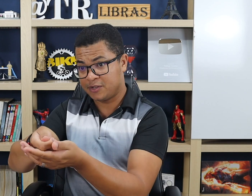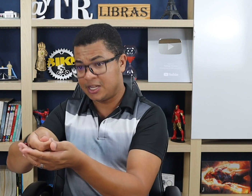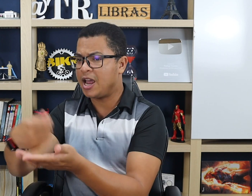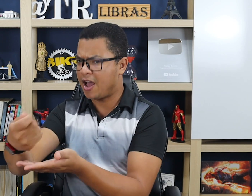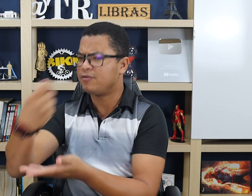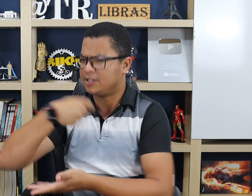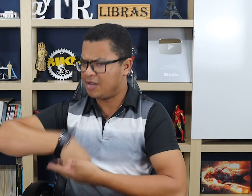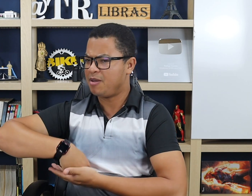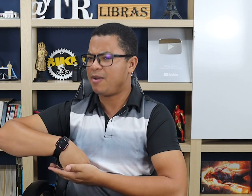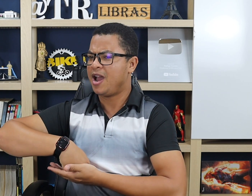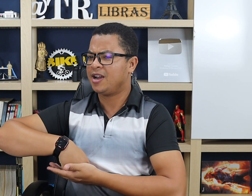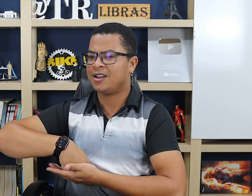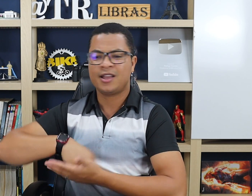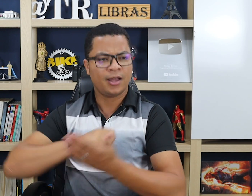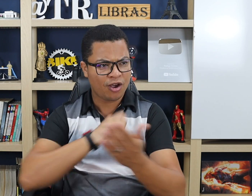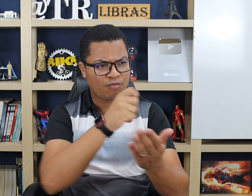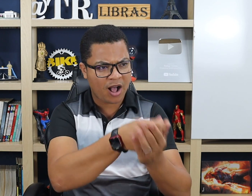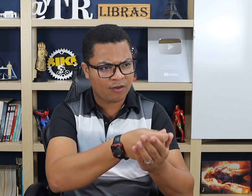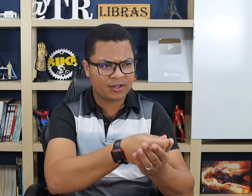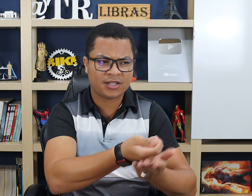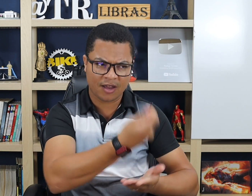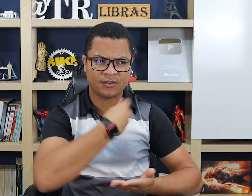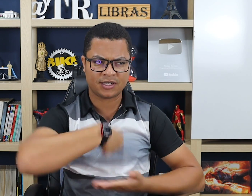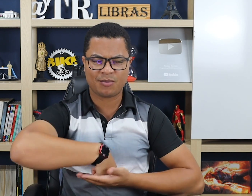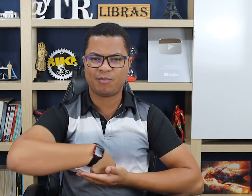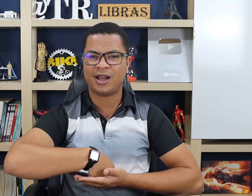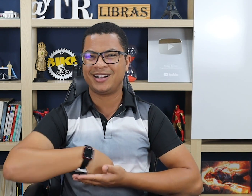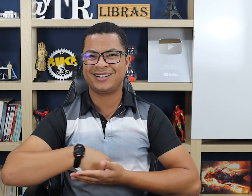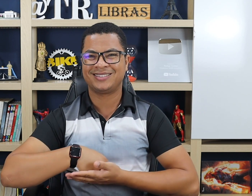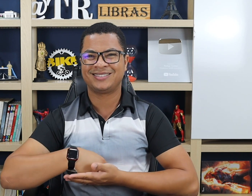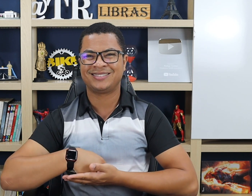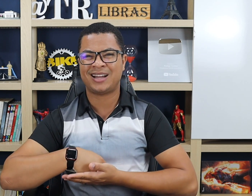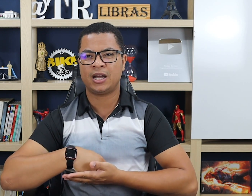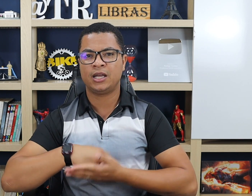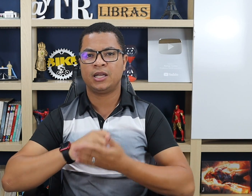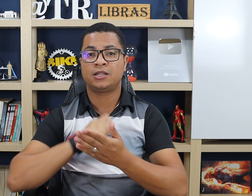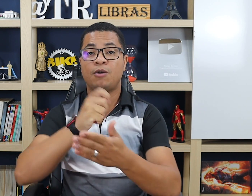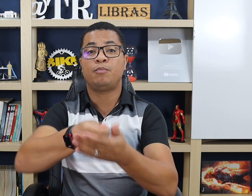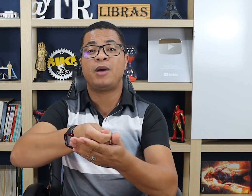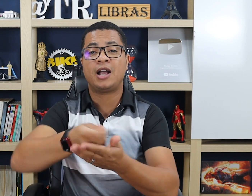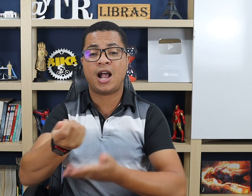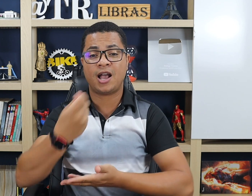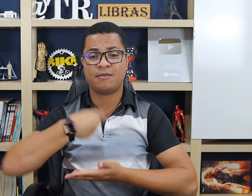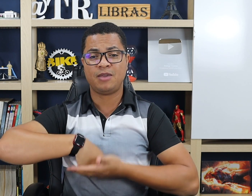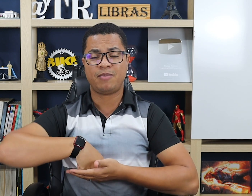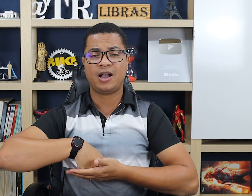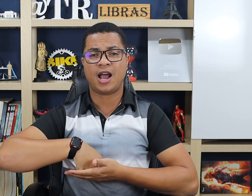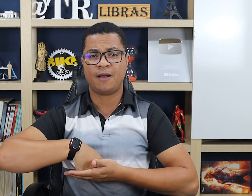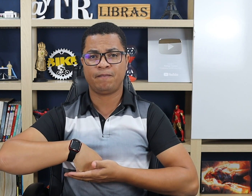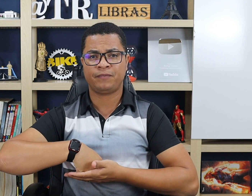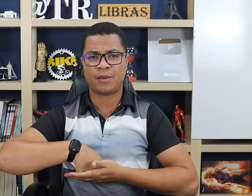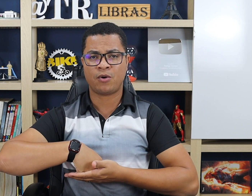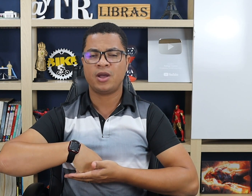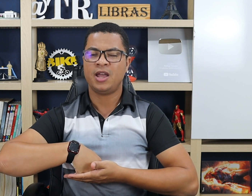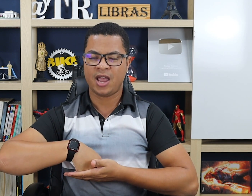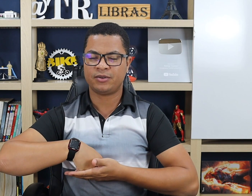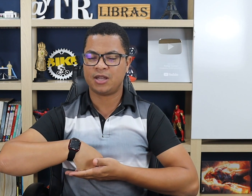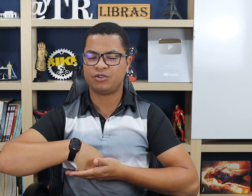você, ah, você me paga. Eu pago você, você me paga. Tá? Então, pagar, me pagar. Tá bom? É um sinal